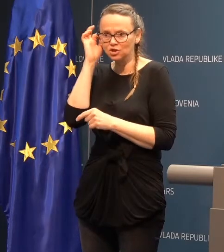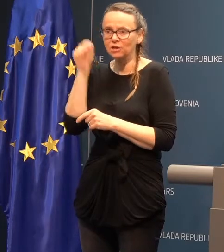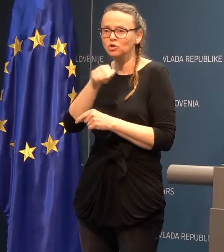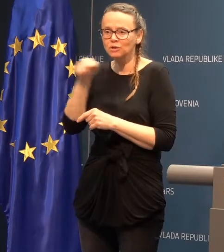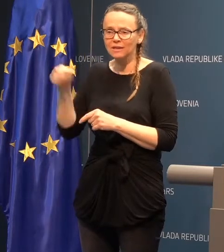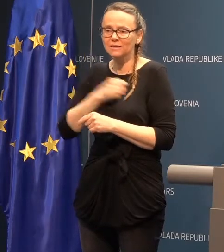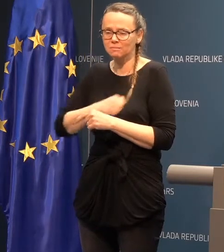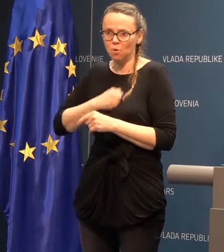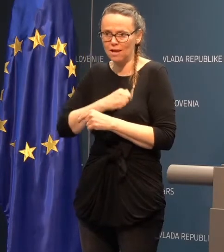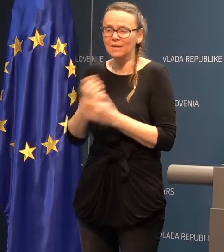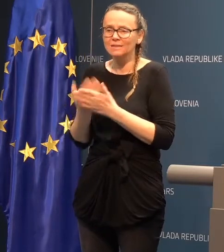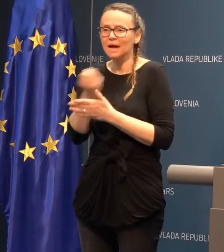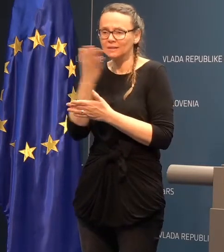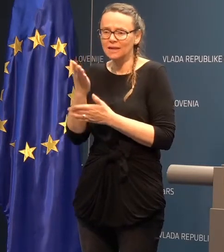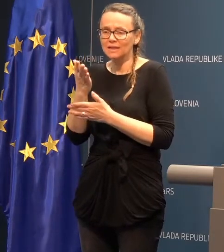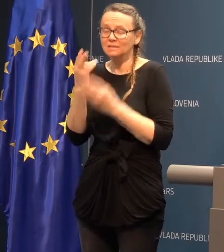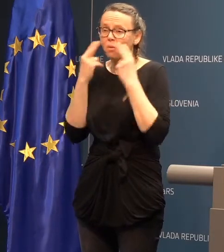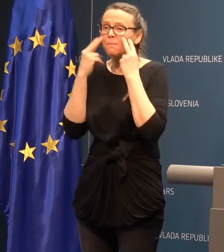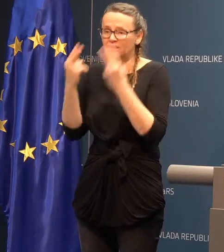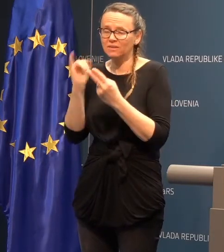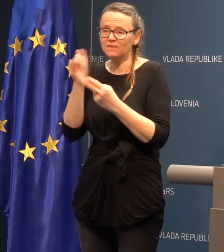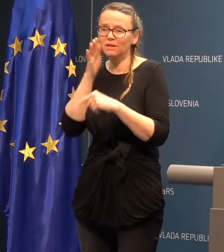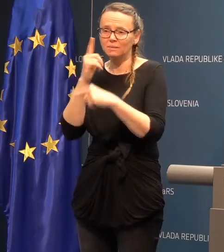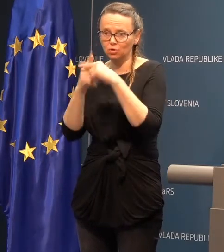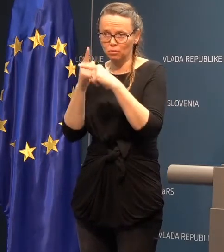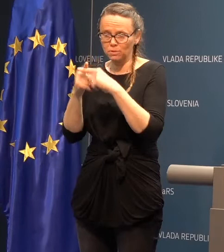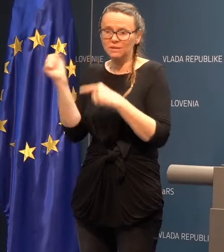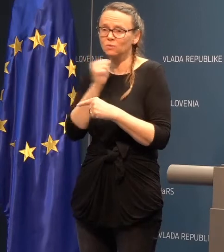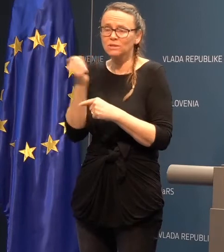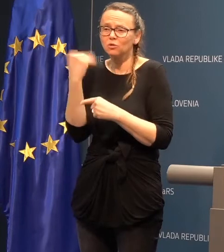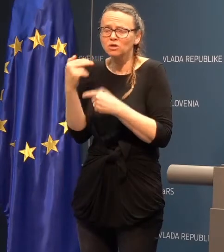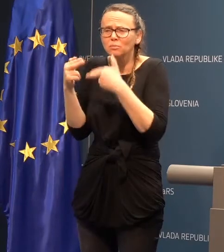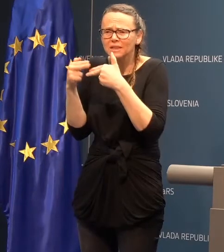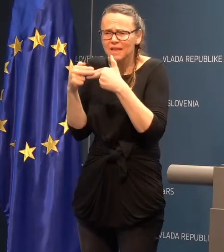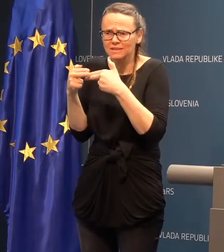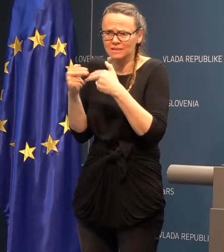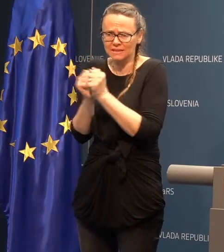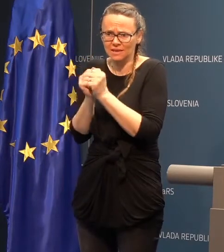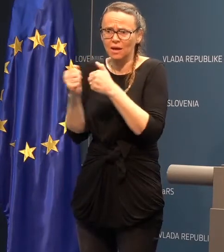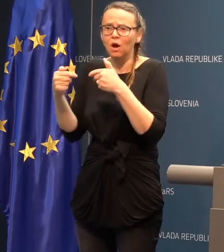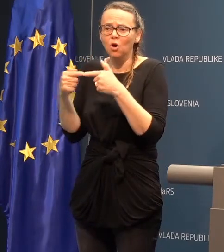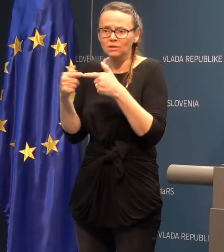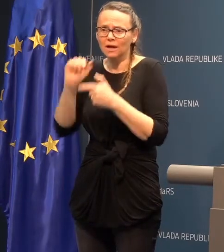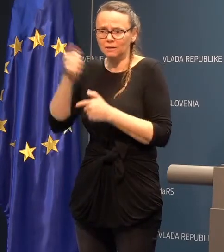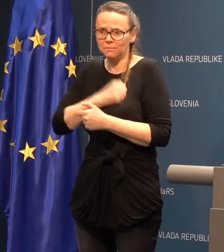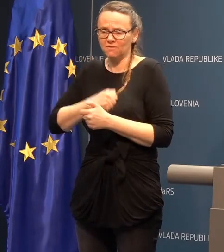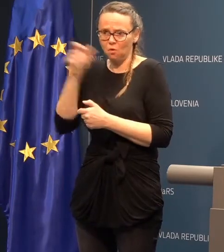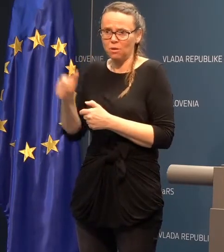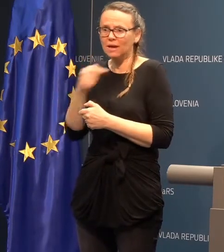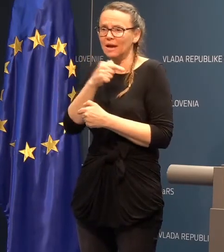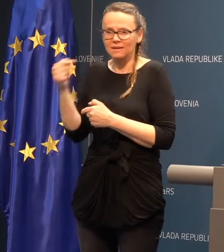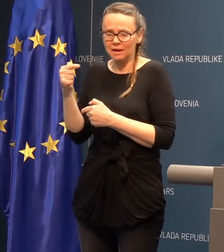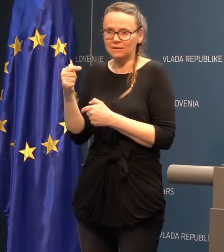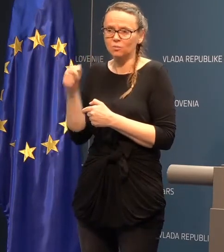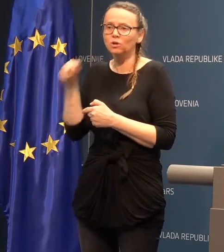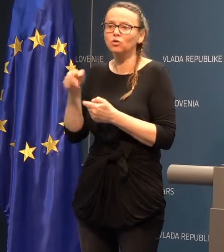tist bolevi, za katere smo predvedevali, bodo pozitivni, ker so pri vsi tesni kontakti prvega obolelega, pravzaprav negativni. Kar pomeni,